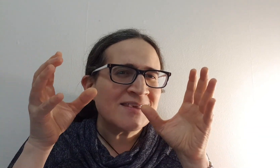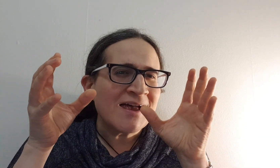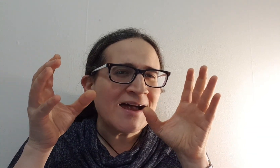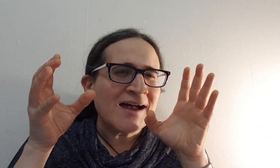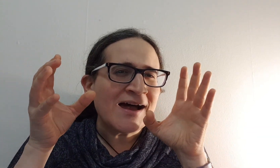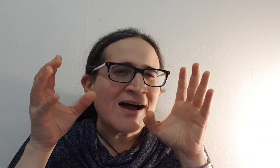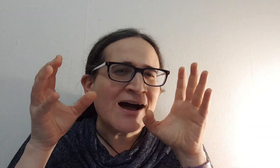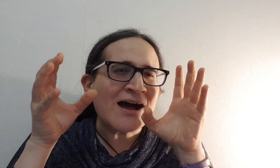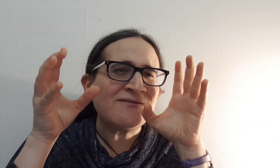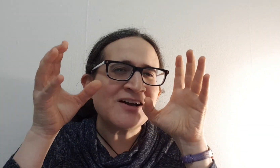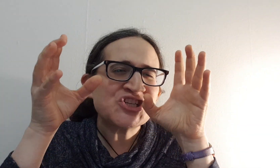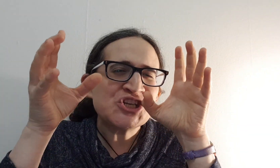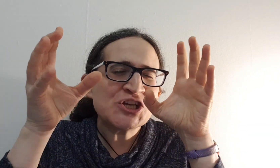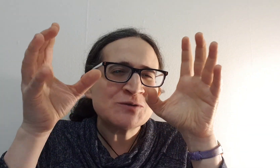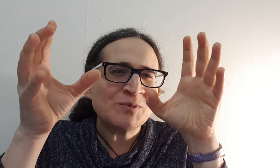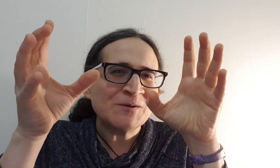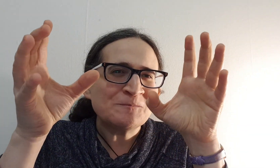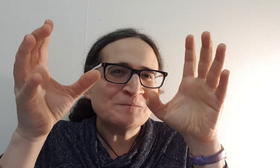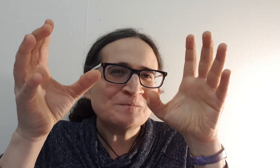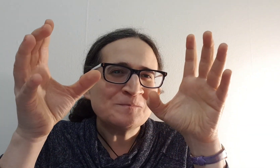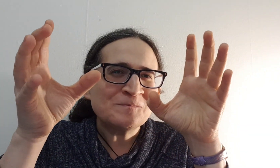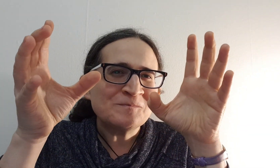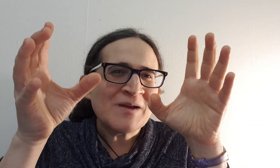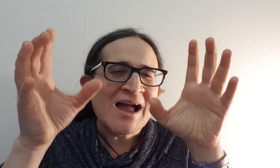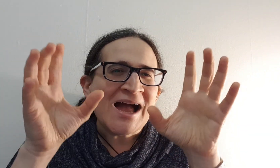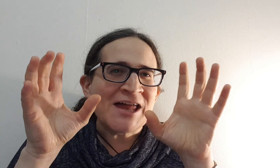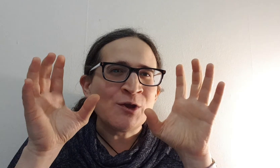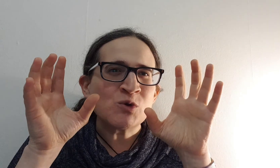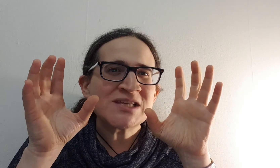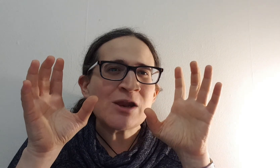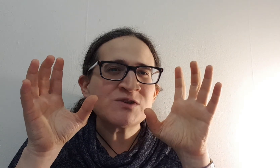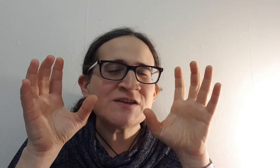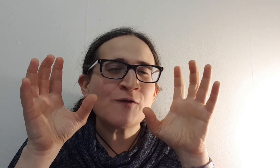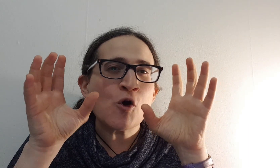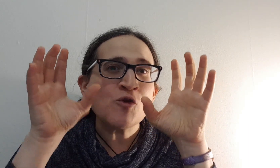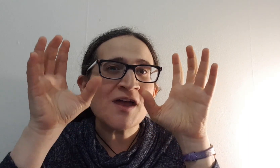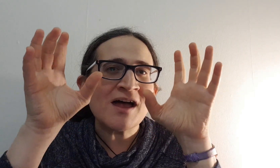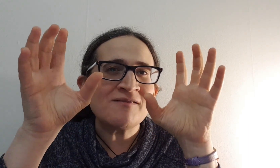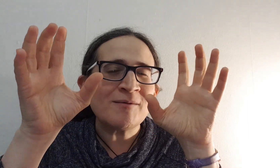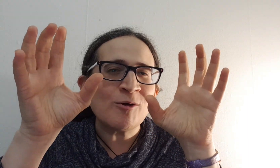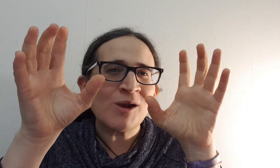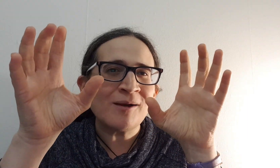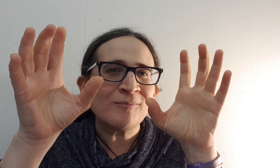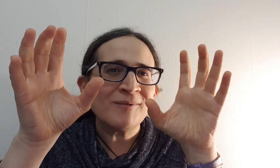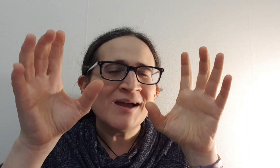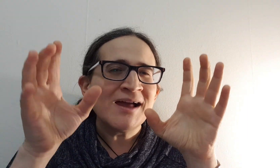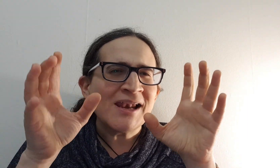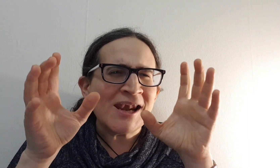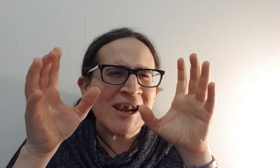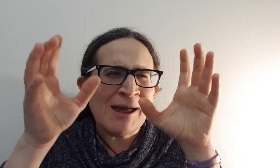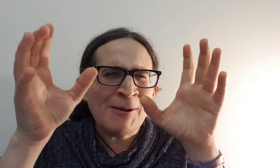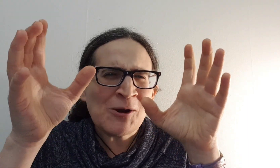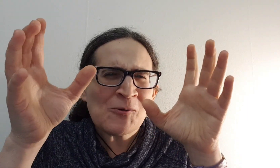האהבה שיש בי. אני רוצה להוסיף עוד אהבה בעולם. למה לא?